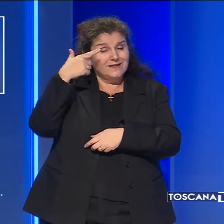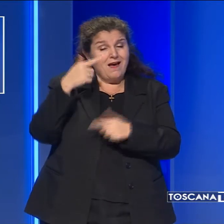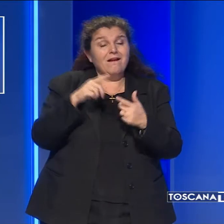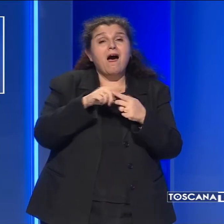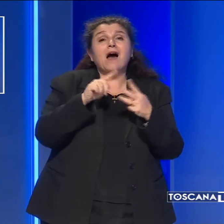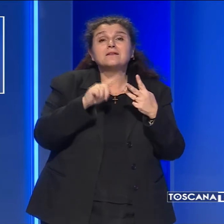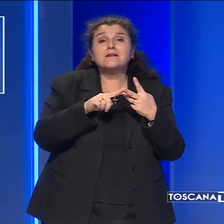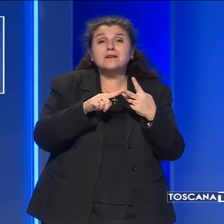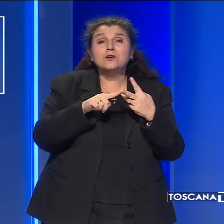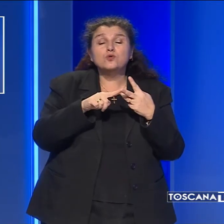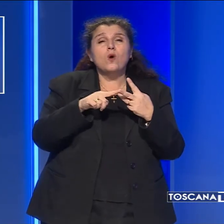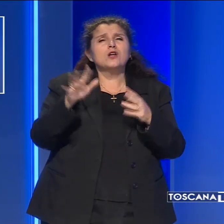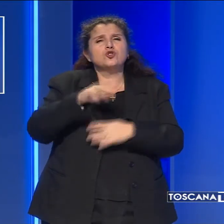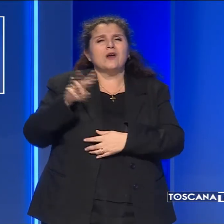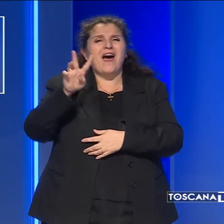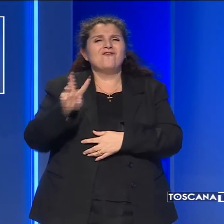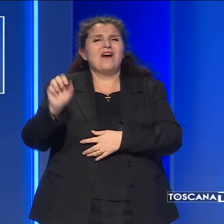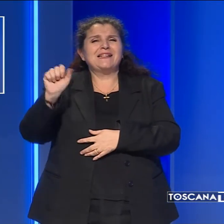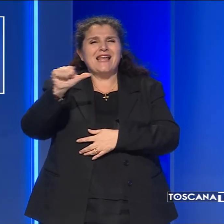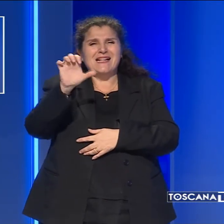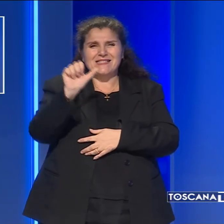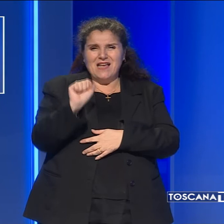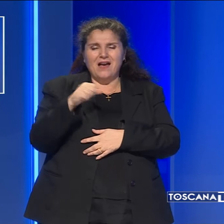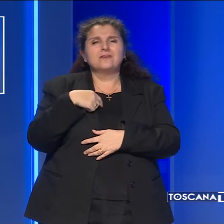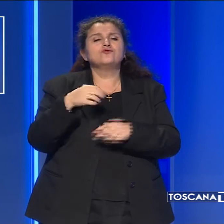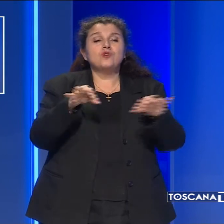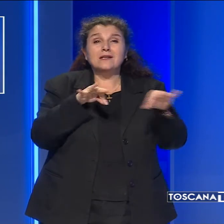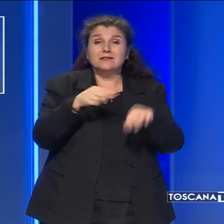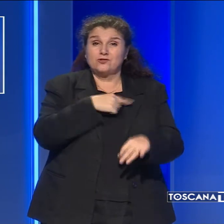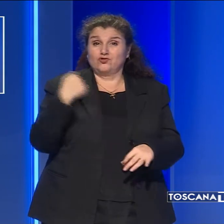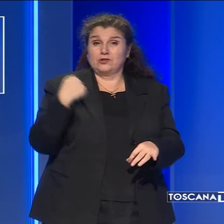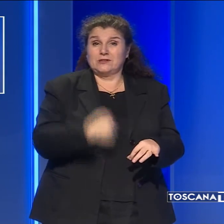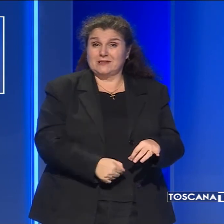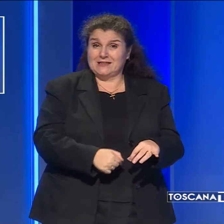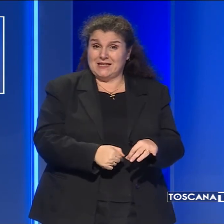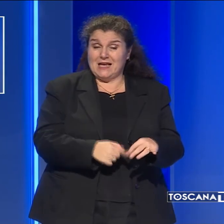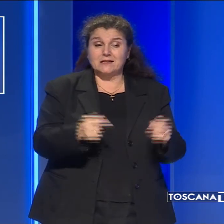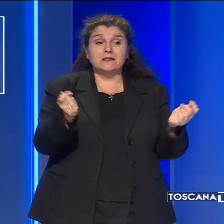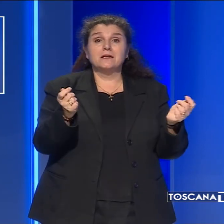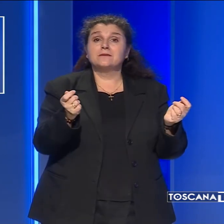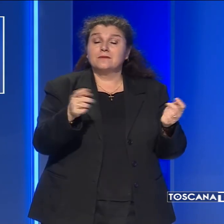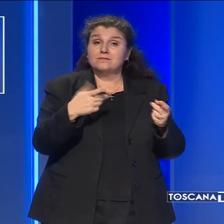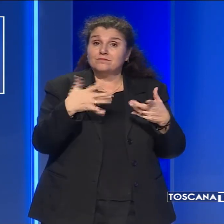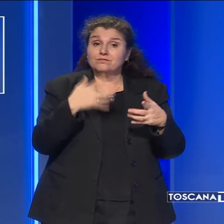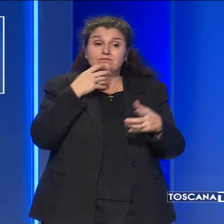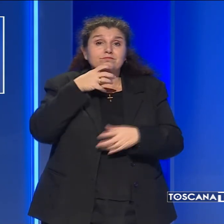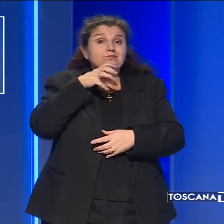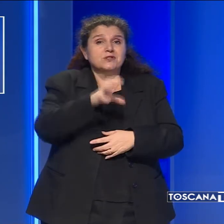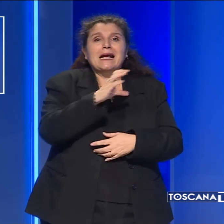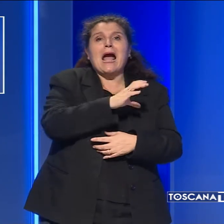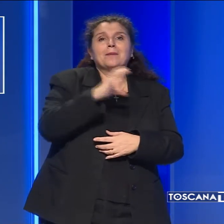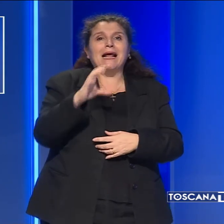due della Valdelsa, gestiti da cinesi che sono stati segnalati alla Camera di